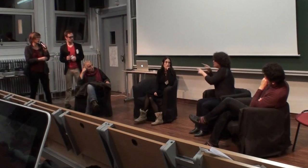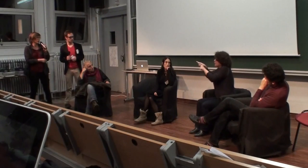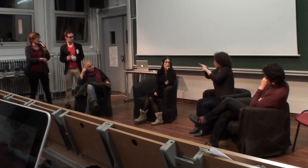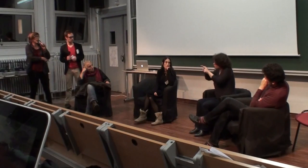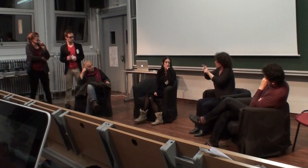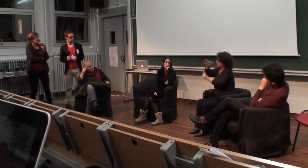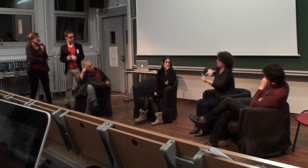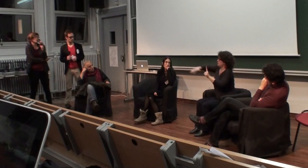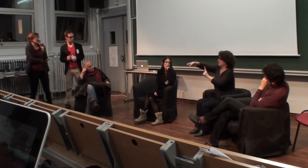de Chine,